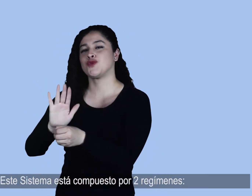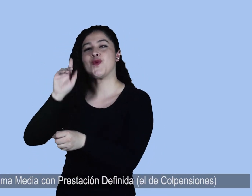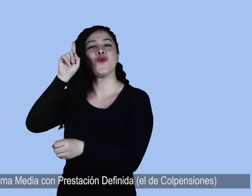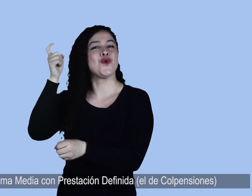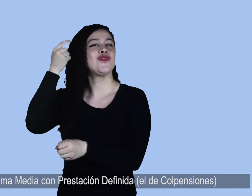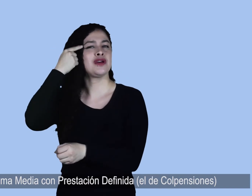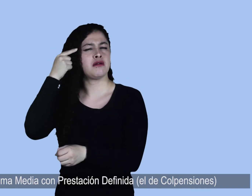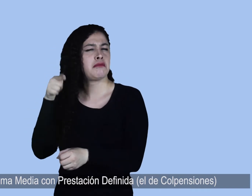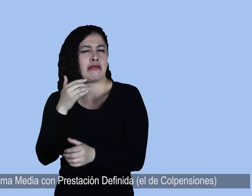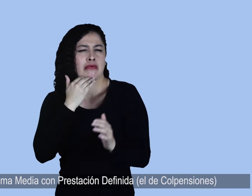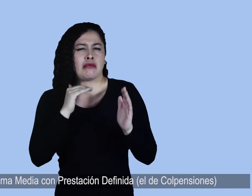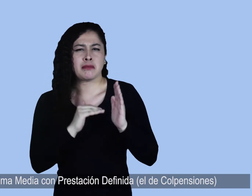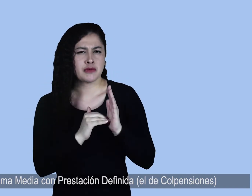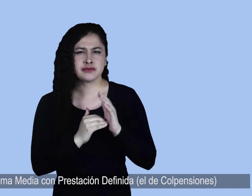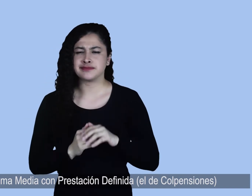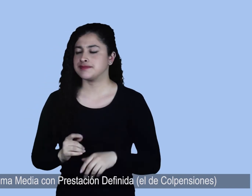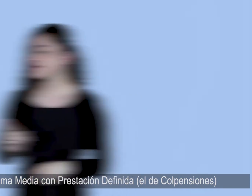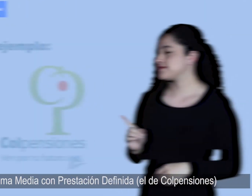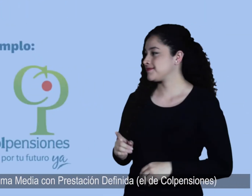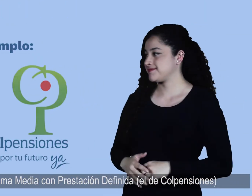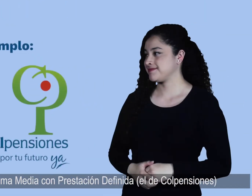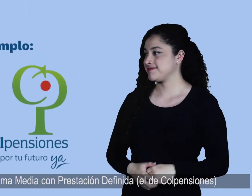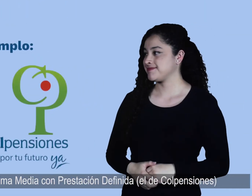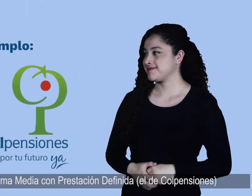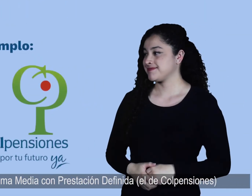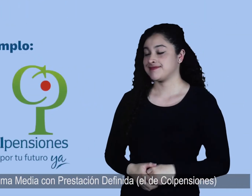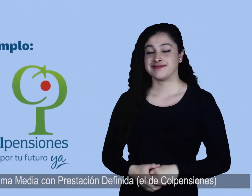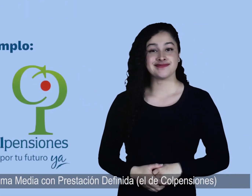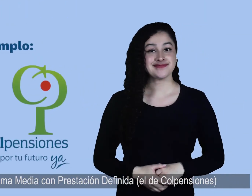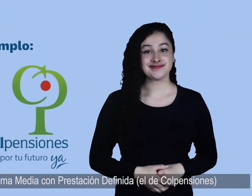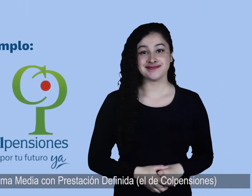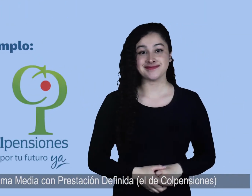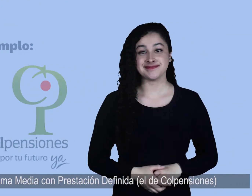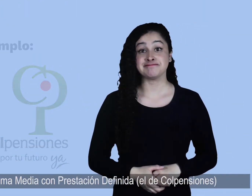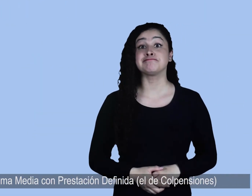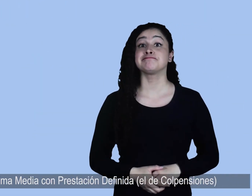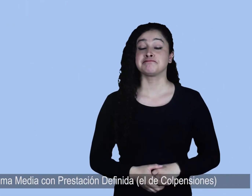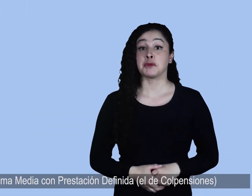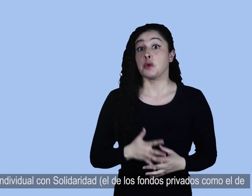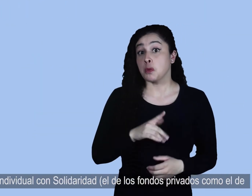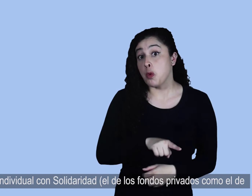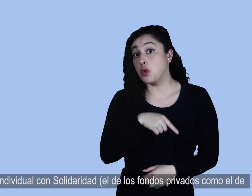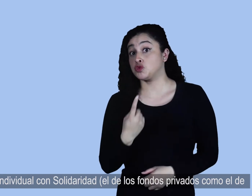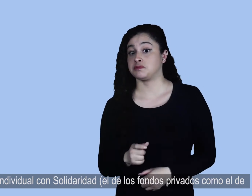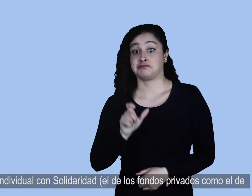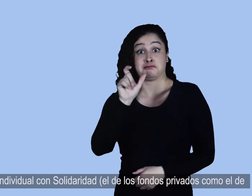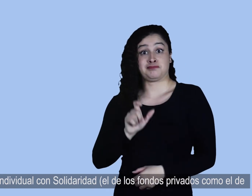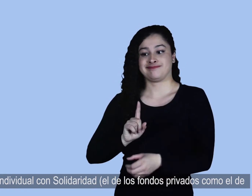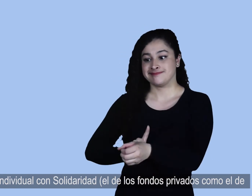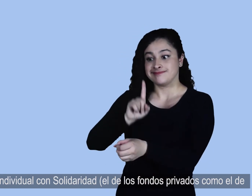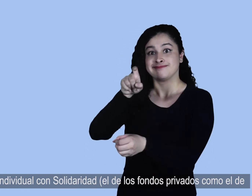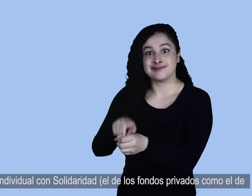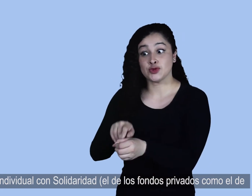el de primera medida con prestación definida, el de colpensiones y el de ahorro individual con